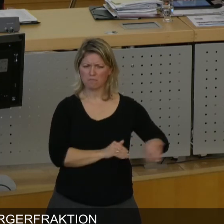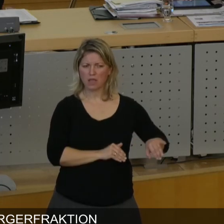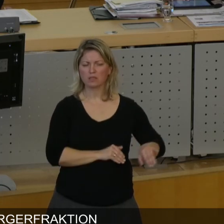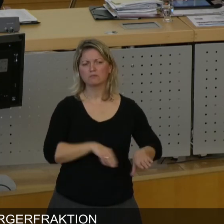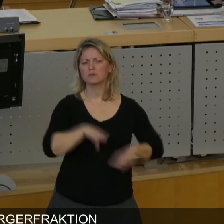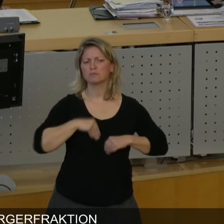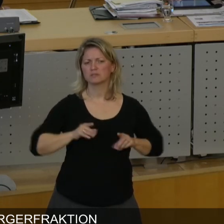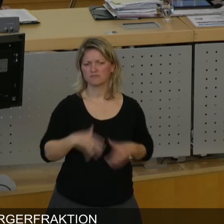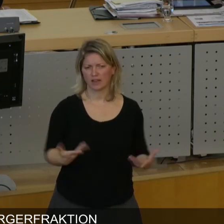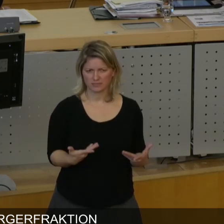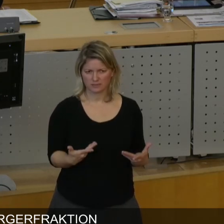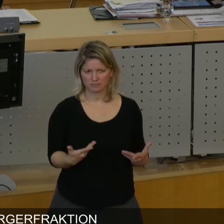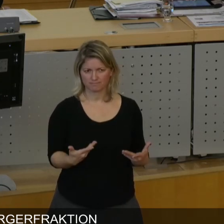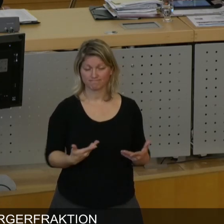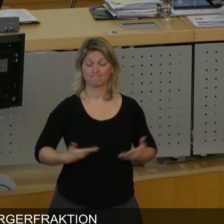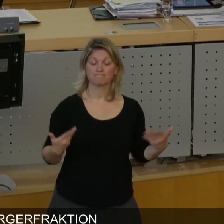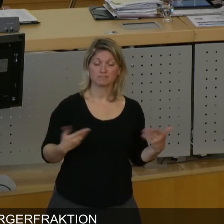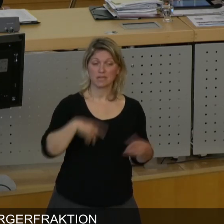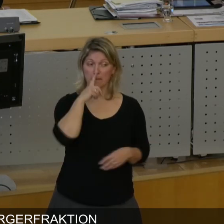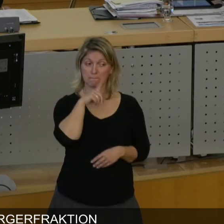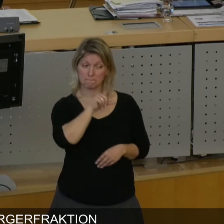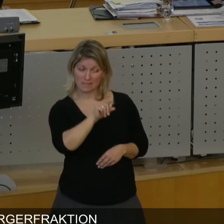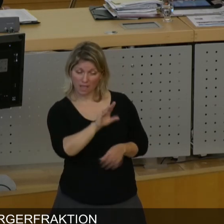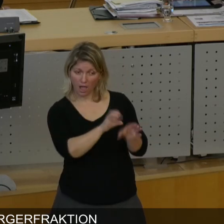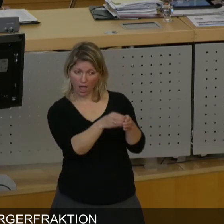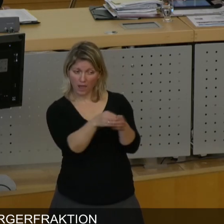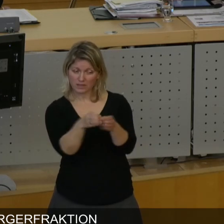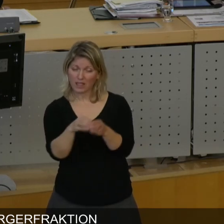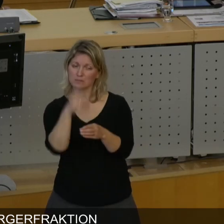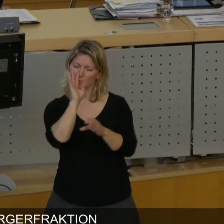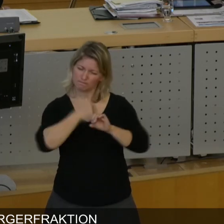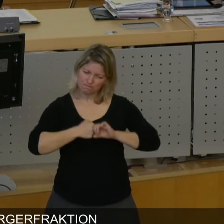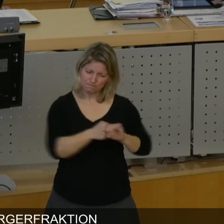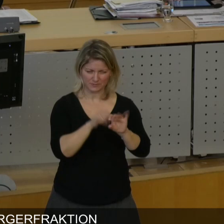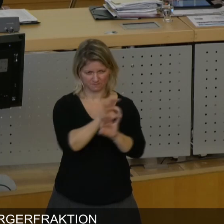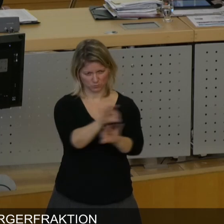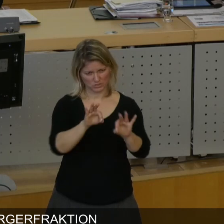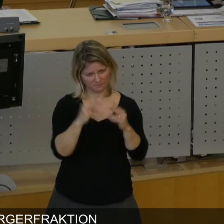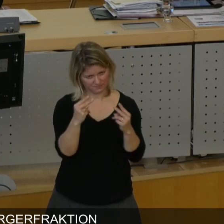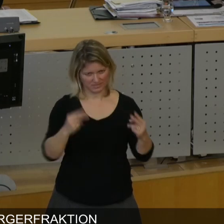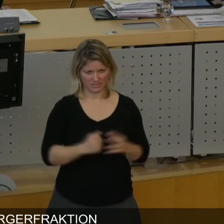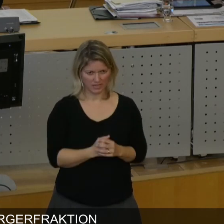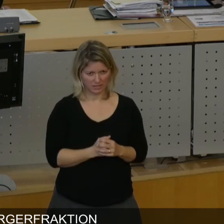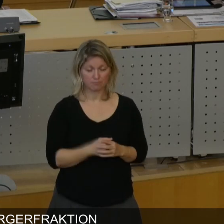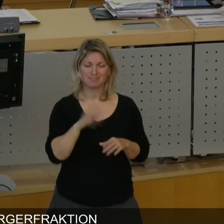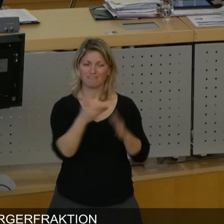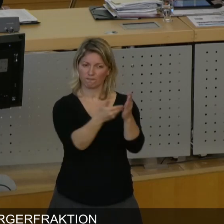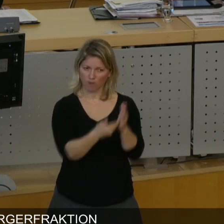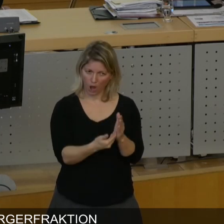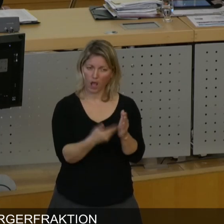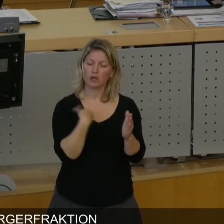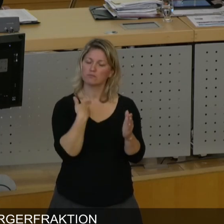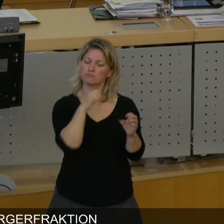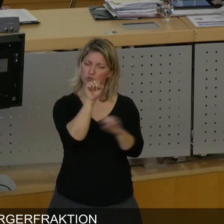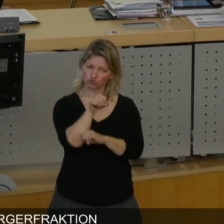Minderheiten stärken, das ist wichtig. Und wir werden in diesem Sinne erstmal dieser Vorlage zustimmen und hoffen, dass